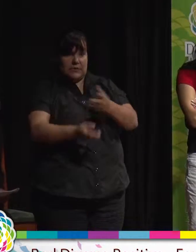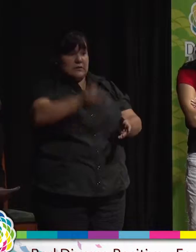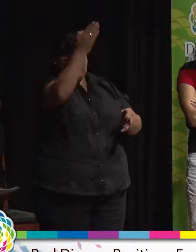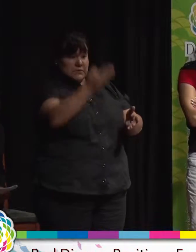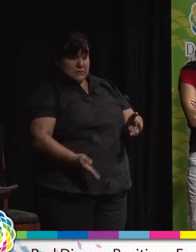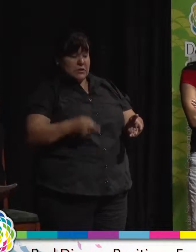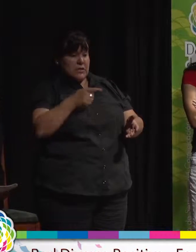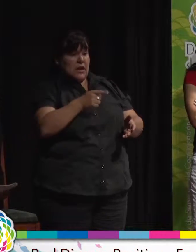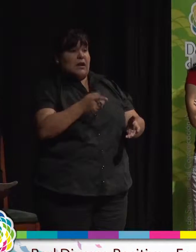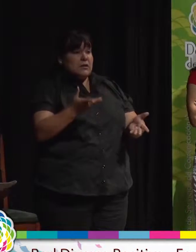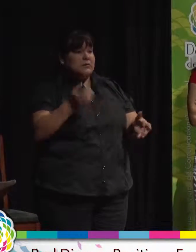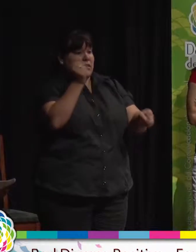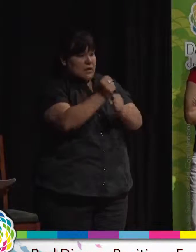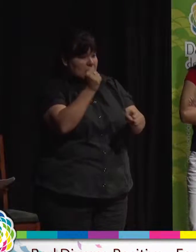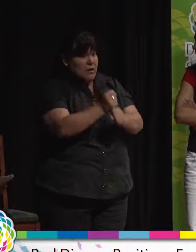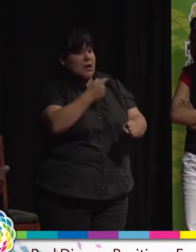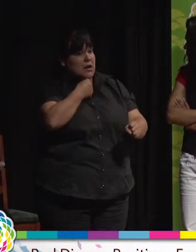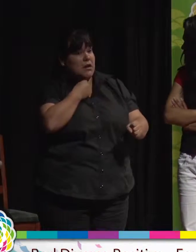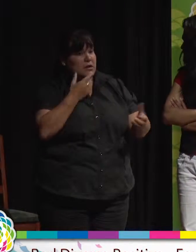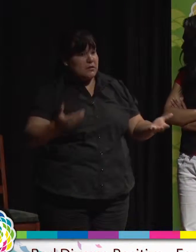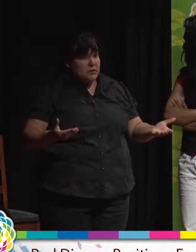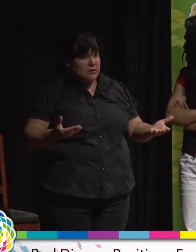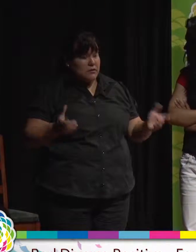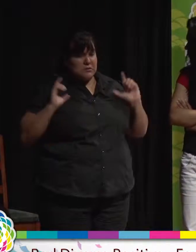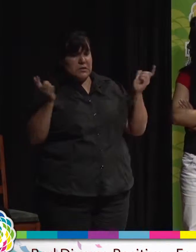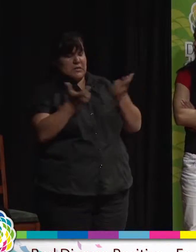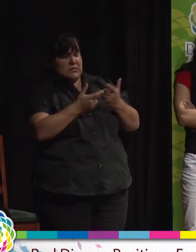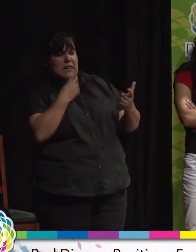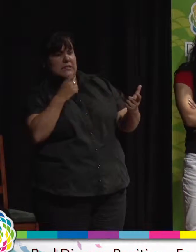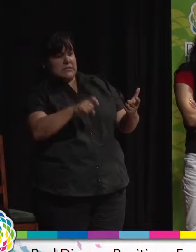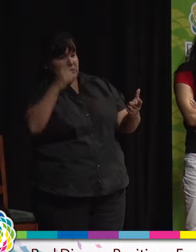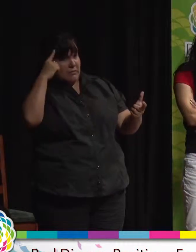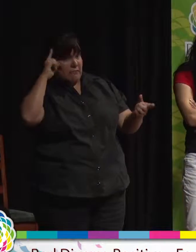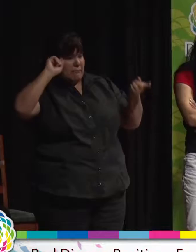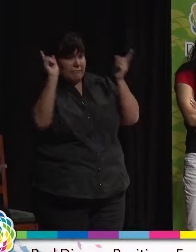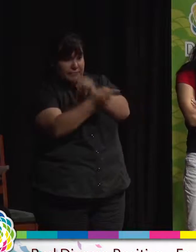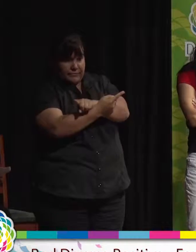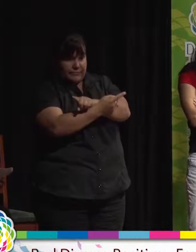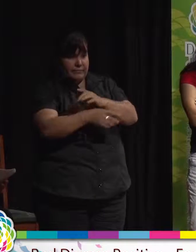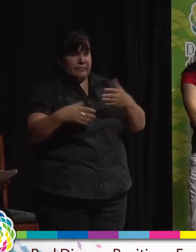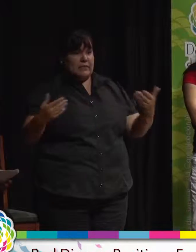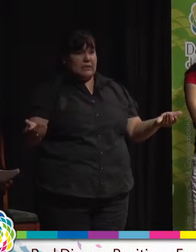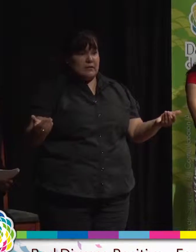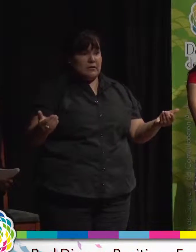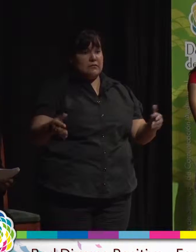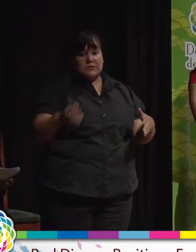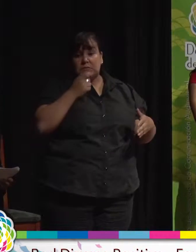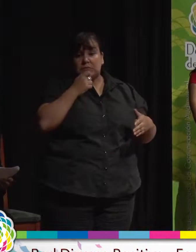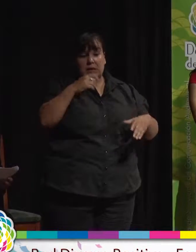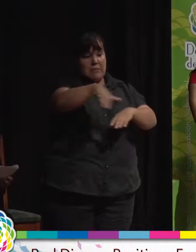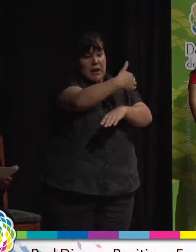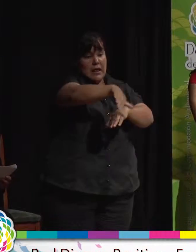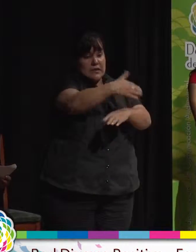humanos, que queremos trabajar, que no nos gusta pararnos en una esquina donde todo